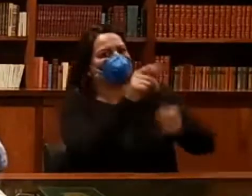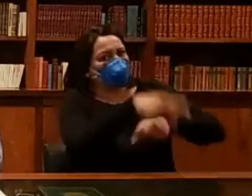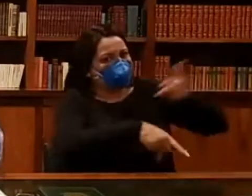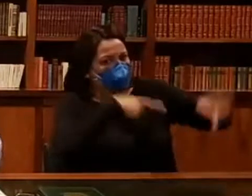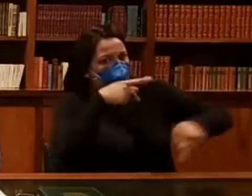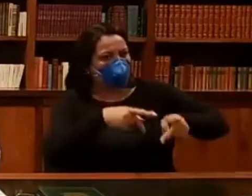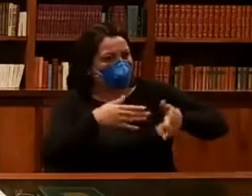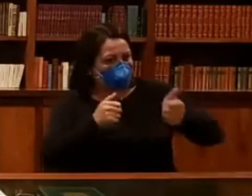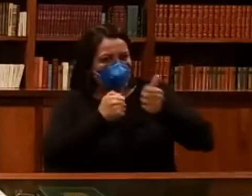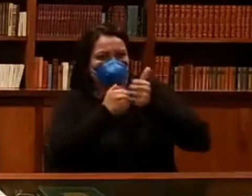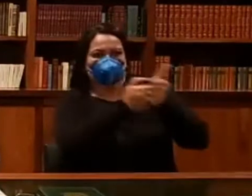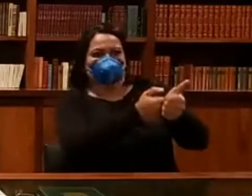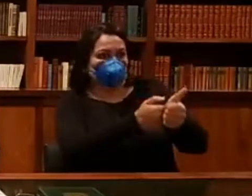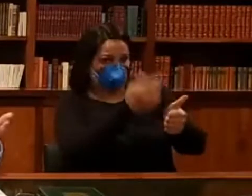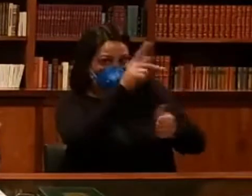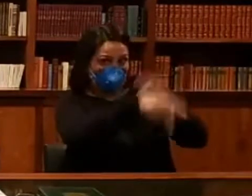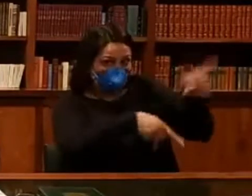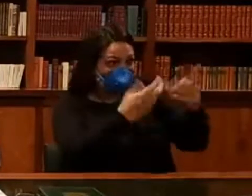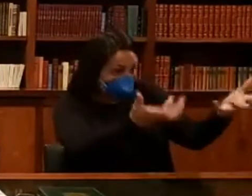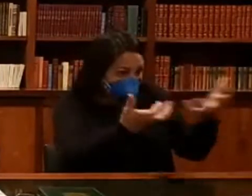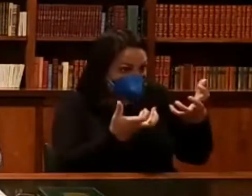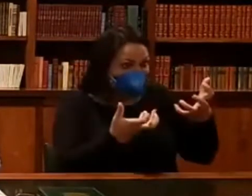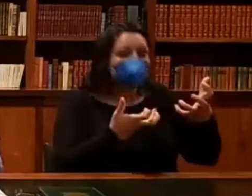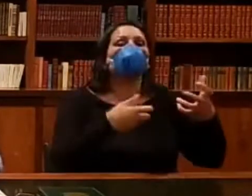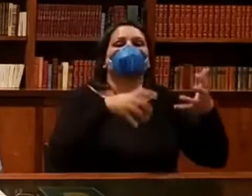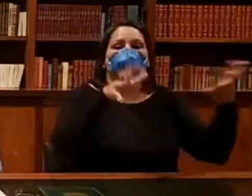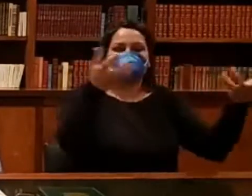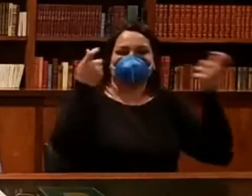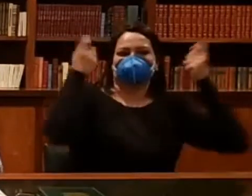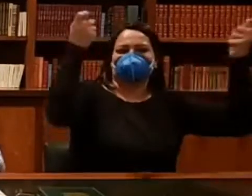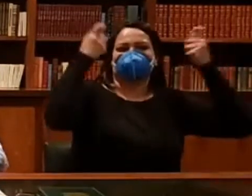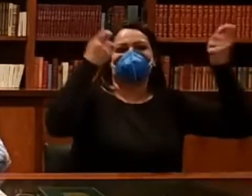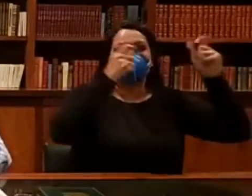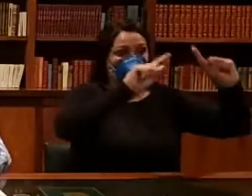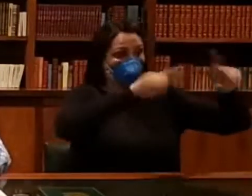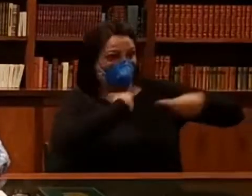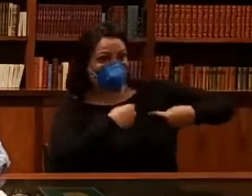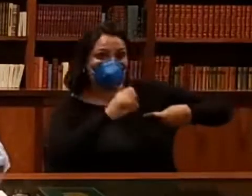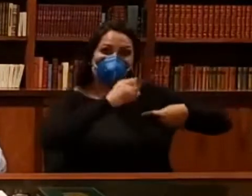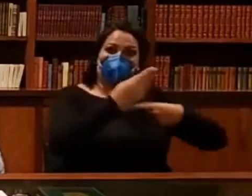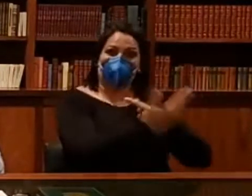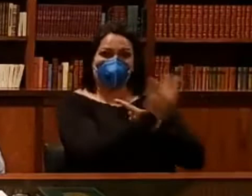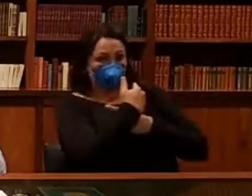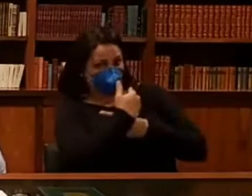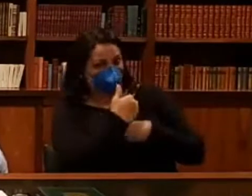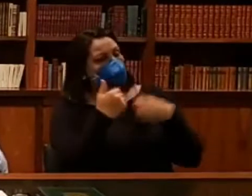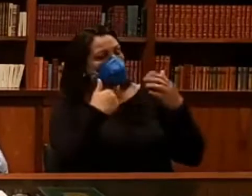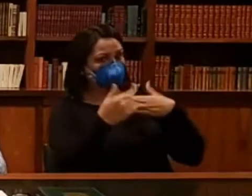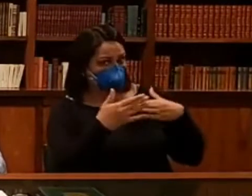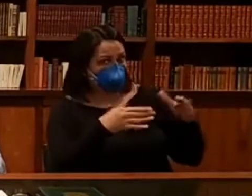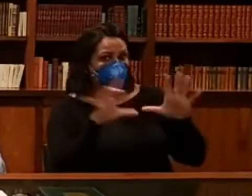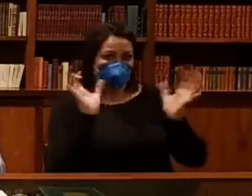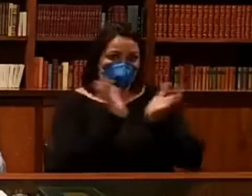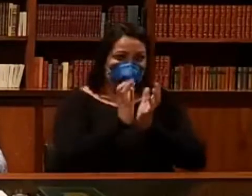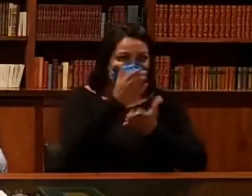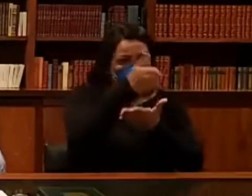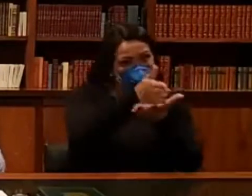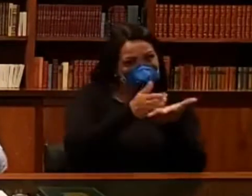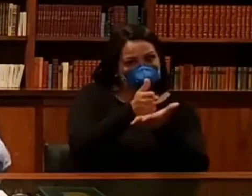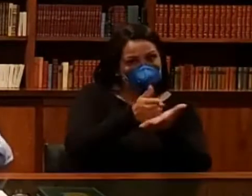mandato todo. povo quis, vão se manifestar contra ou a favor da gente. Não tem problema nenhum. Então, há uma certa divisão,